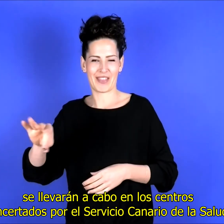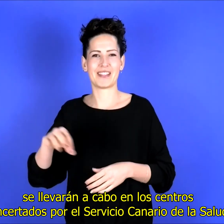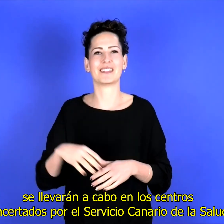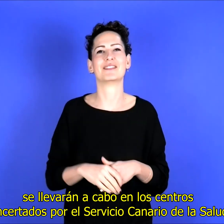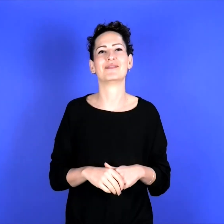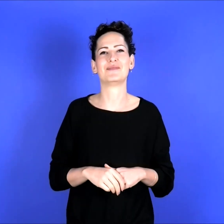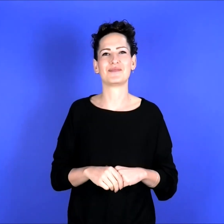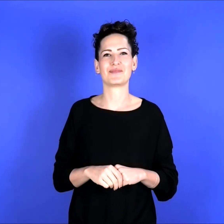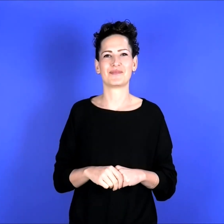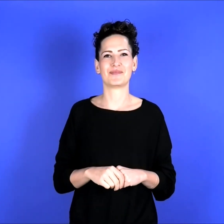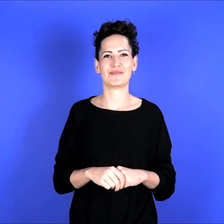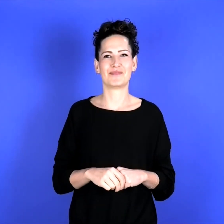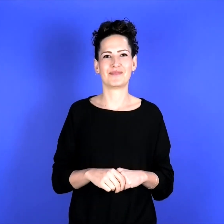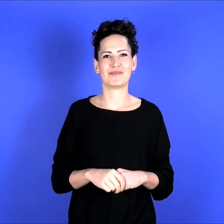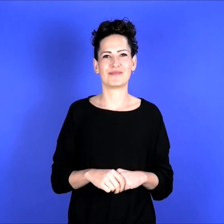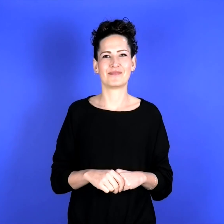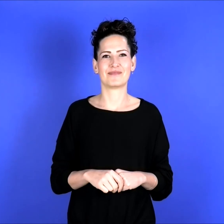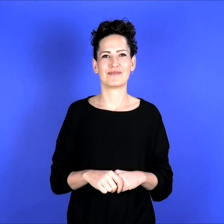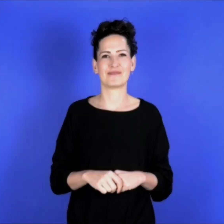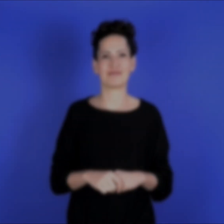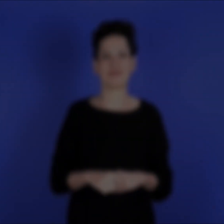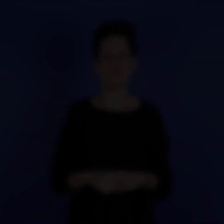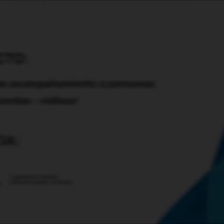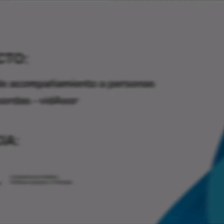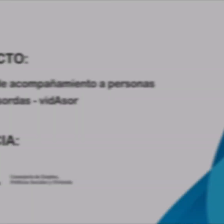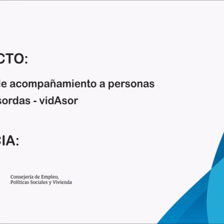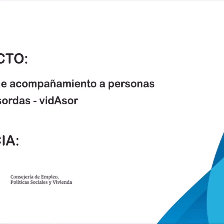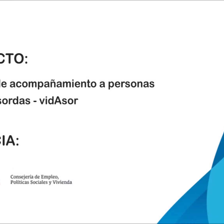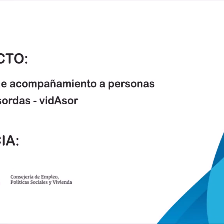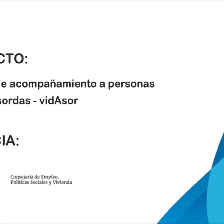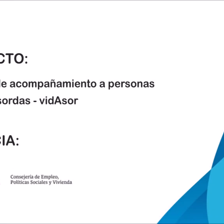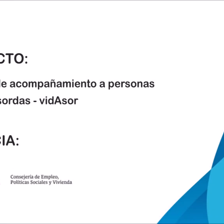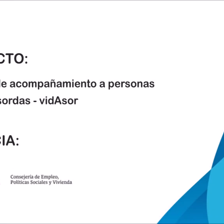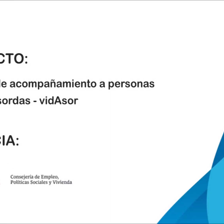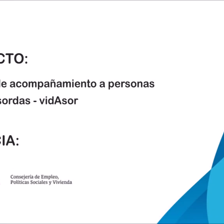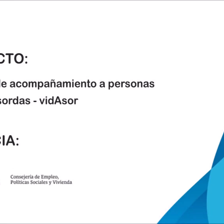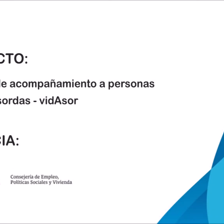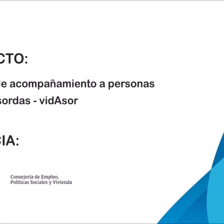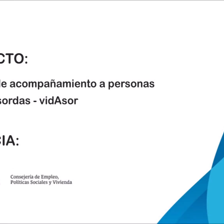Gracias por ver el video.